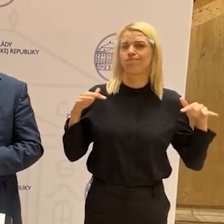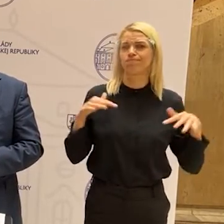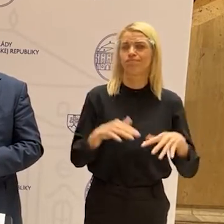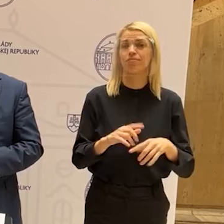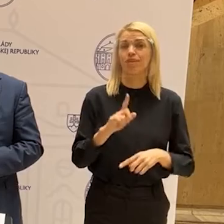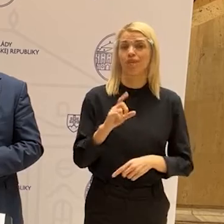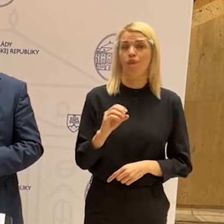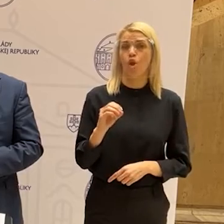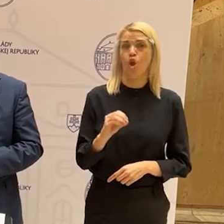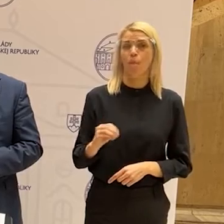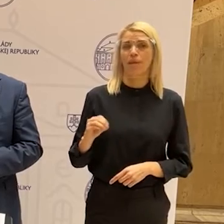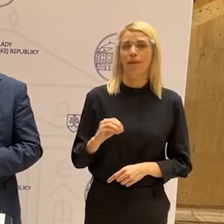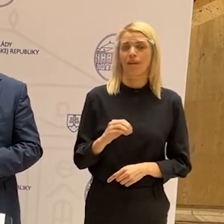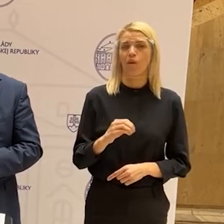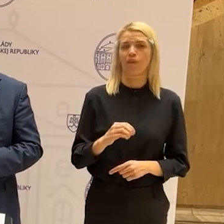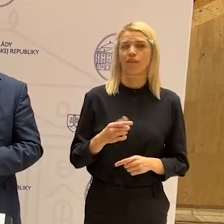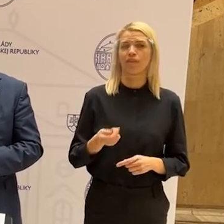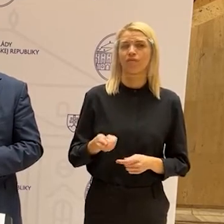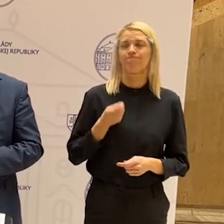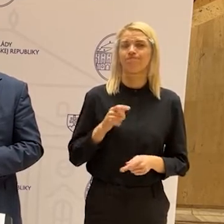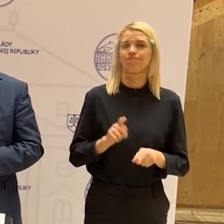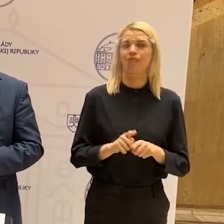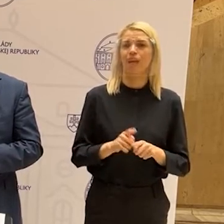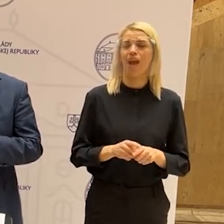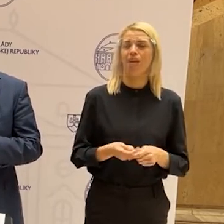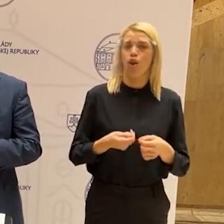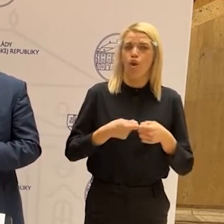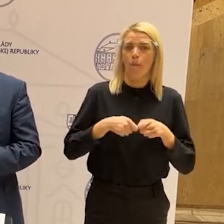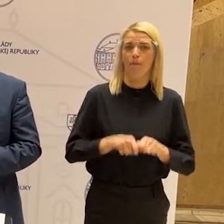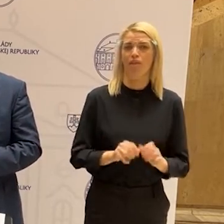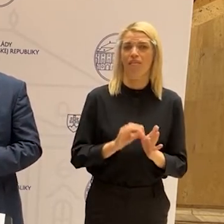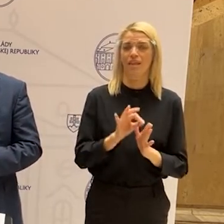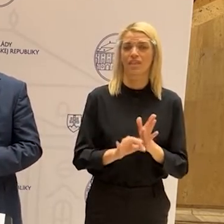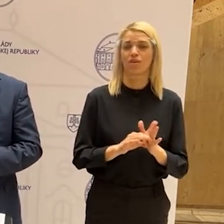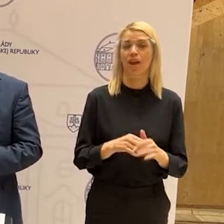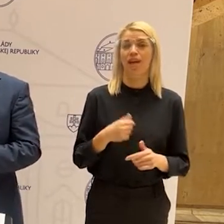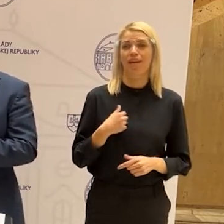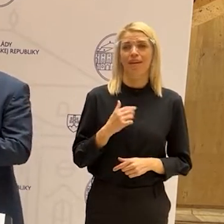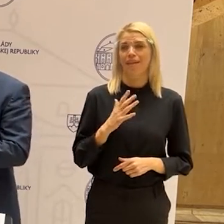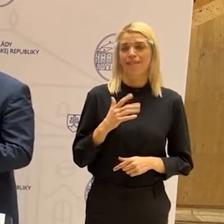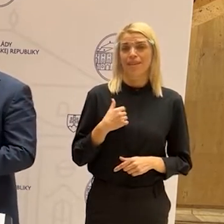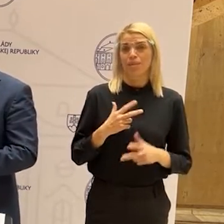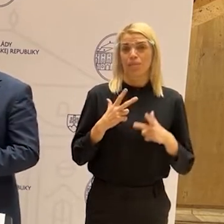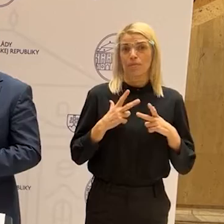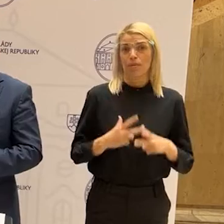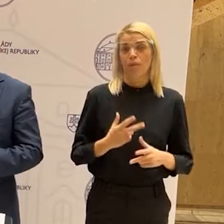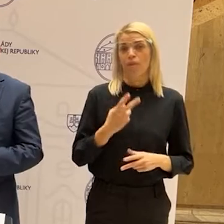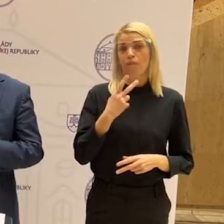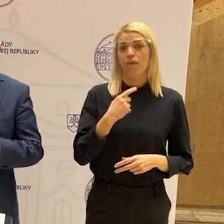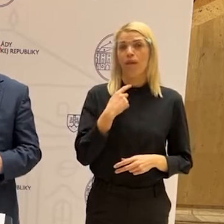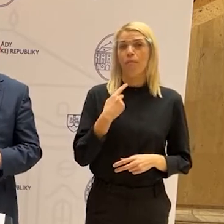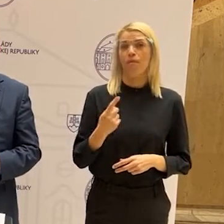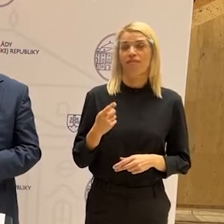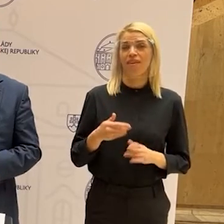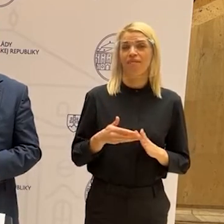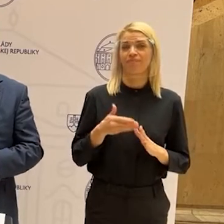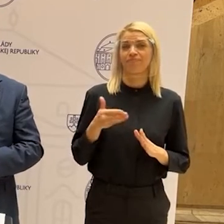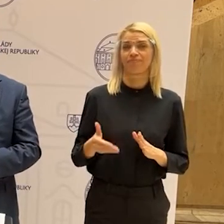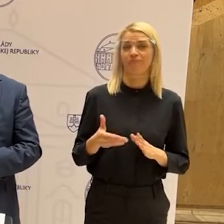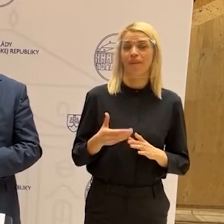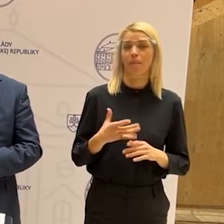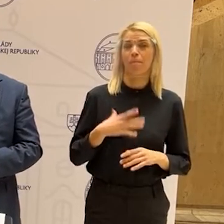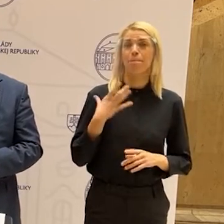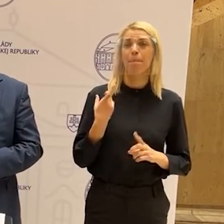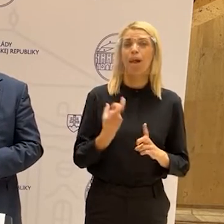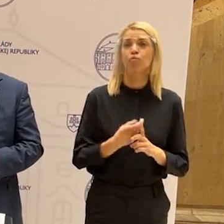ale ten Omikron to značne skomplikoval. Takže som síce nie spokojný, neviem, ako Károl sa vyjadrí, ale 25 %